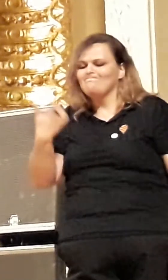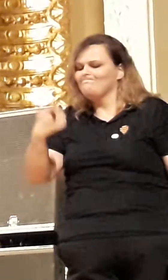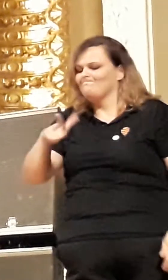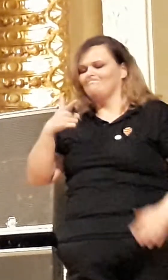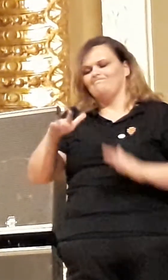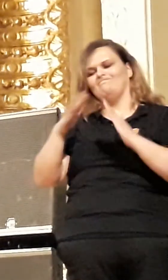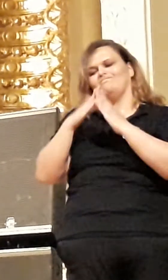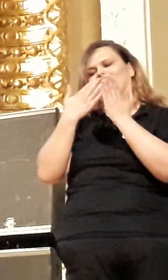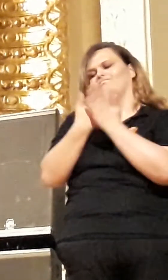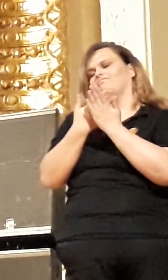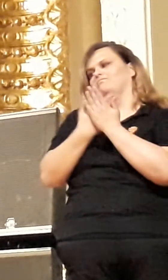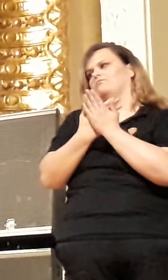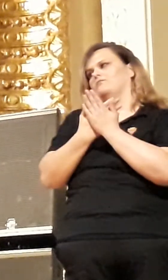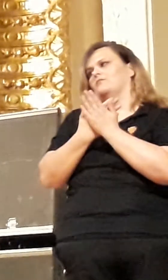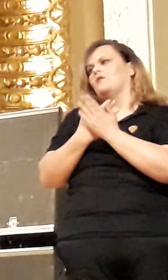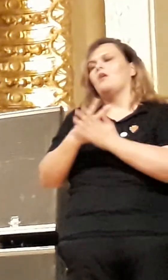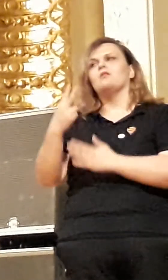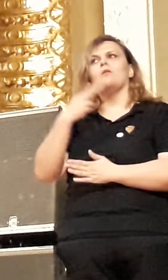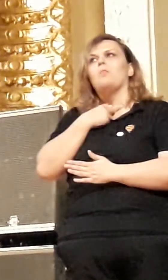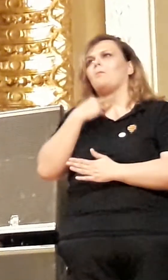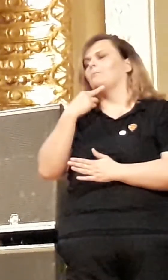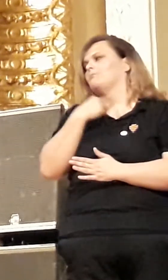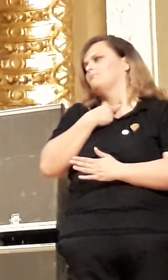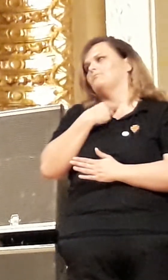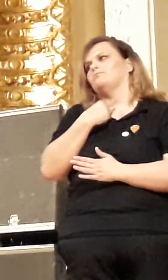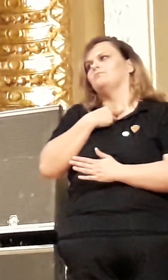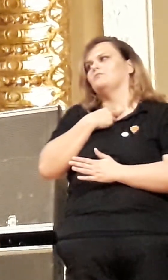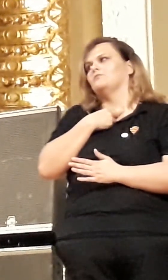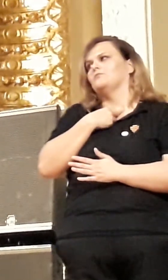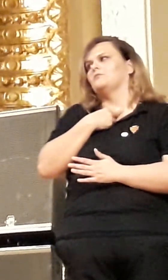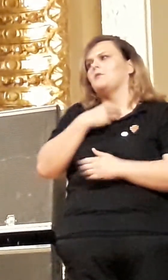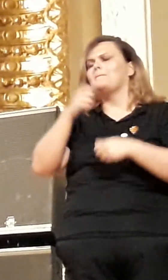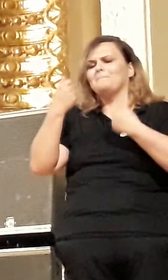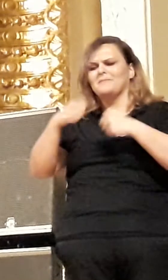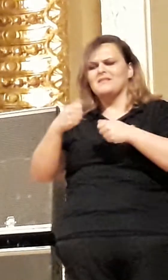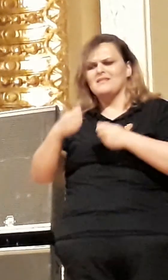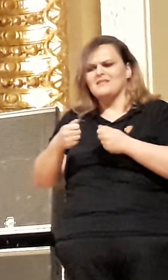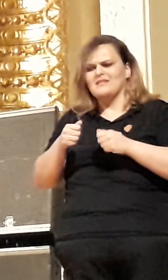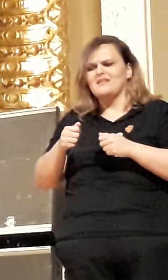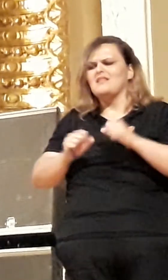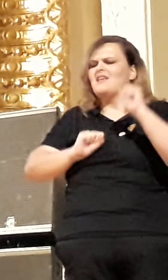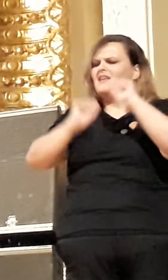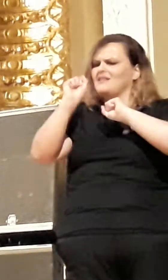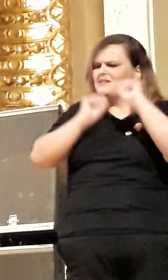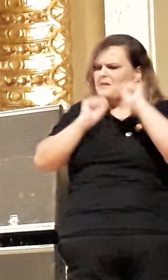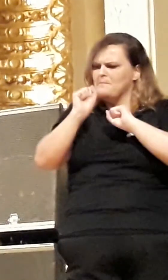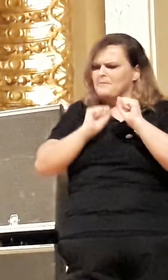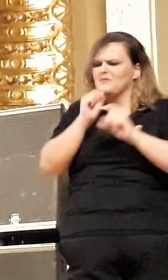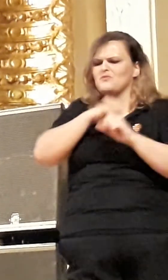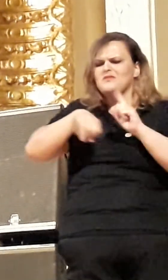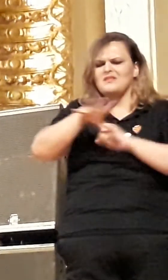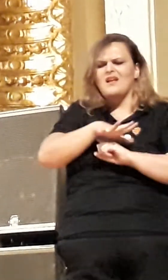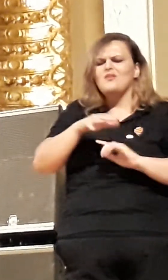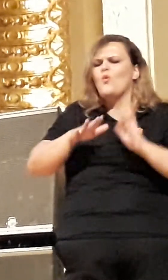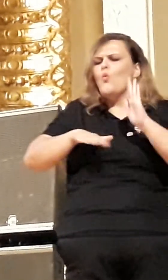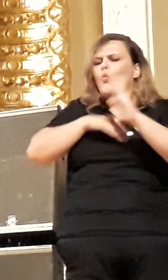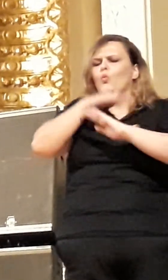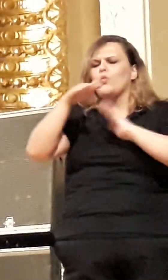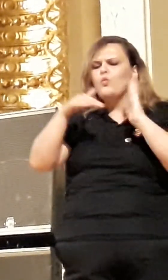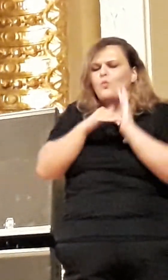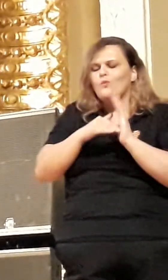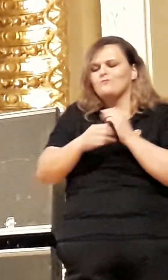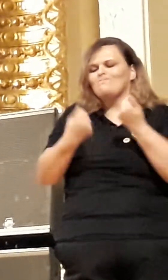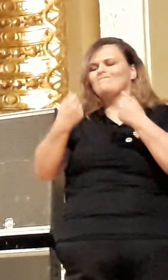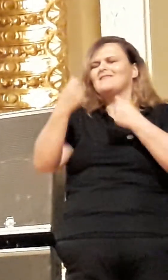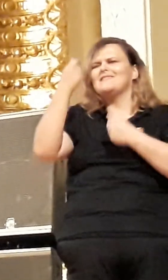Então, é inaceitável. Eu acho que basta uma mobilização do empresariado, da sociedade, todos que se